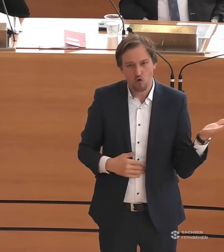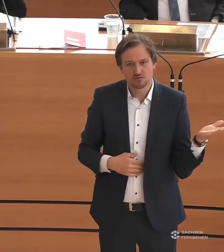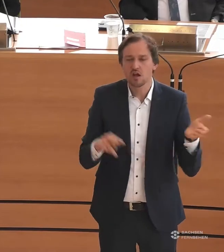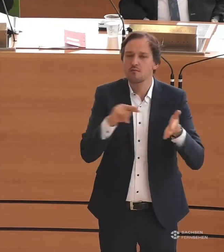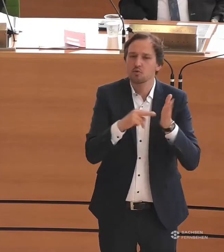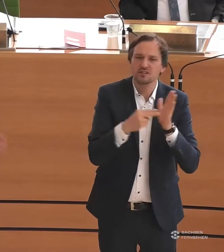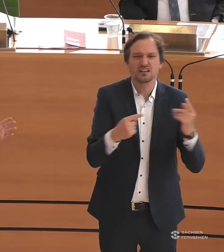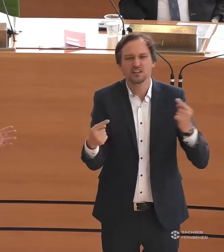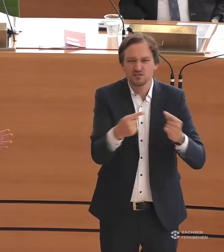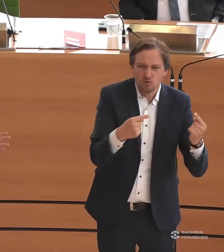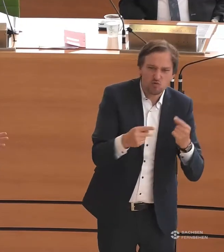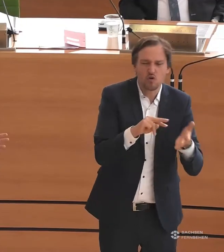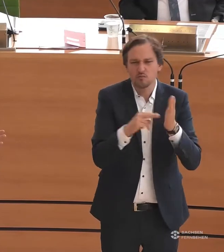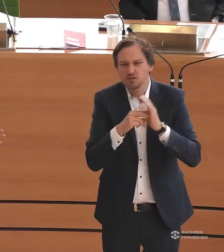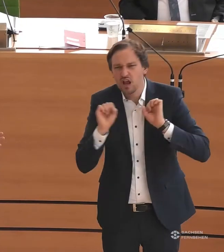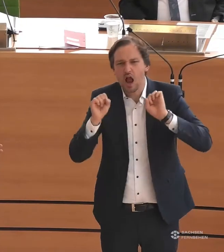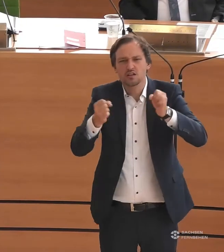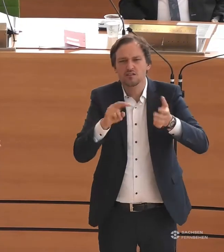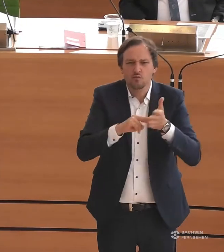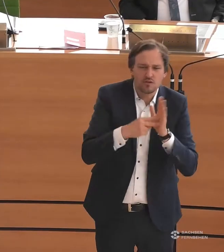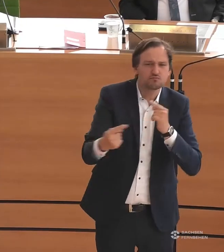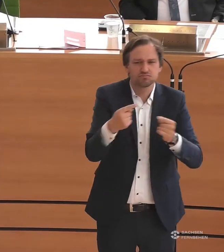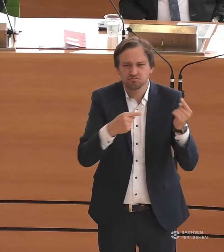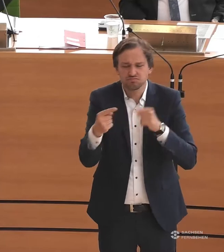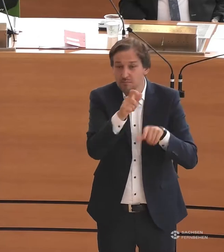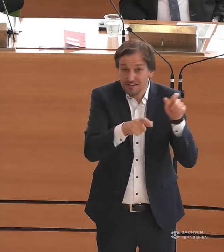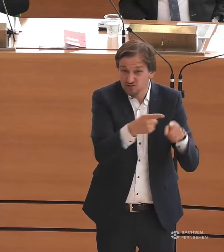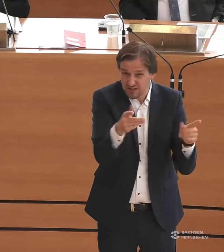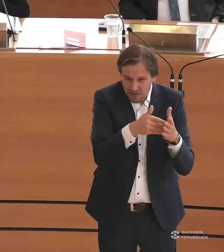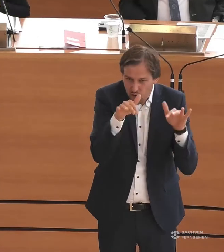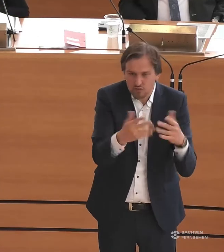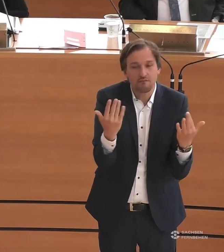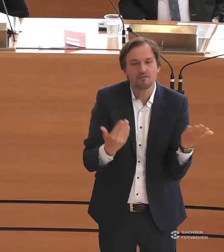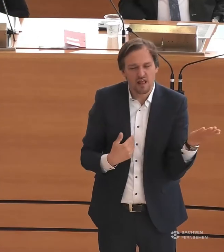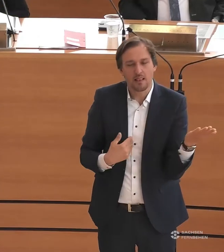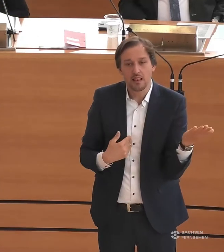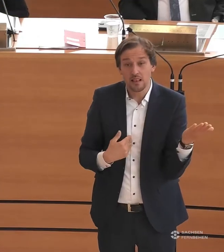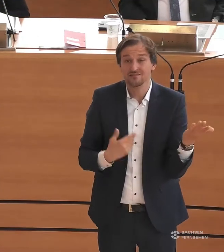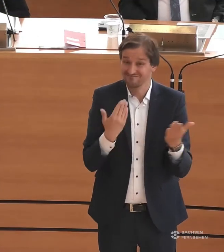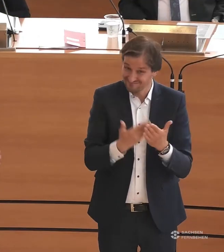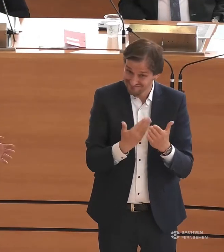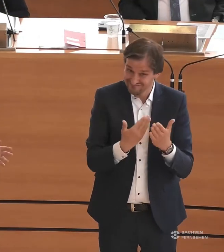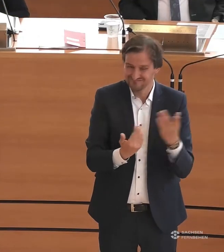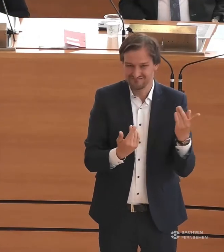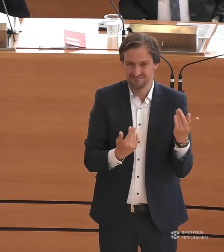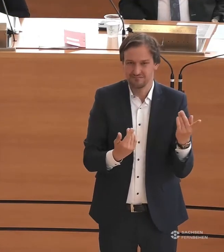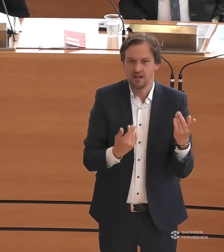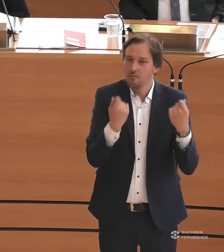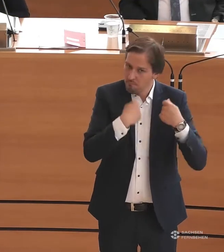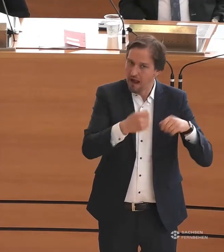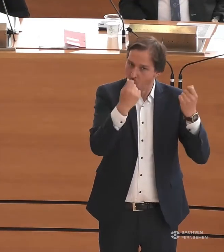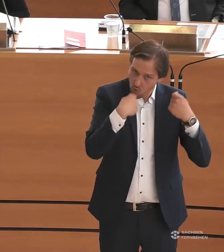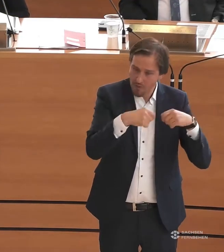politisch diskutieren, die politisch handeln, wie viele Menschen sind unter uns mit Behinderung. Wie sind eigentlich, neben den baulichen